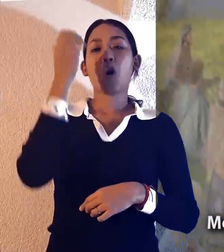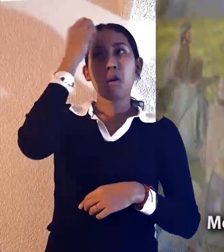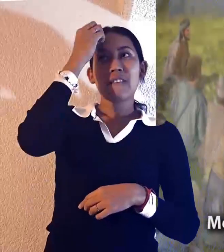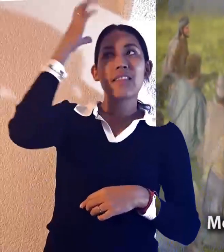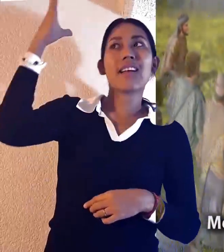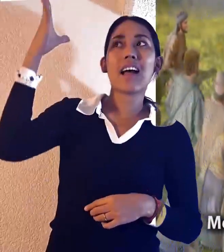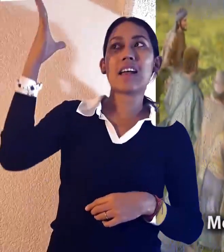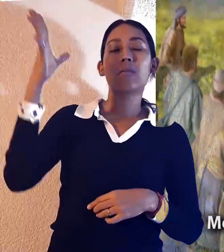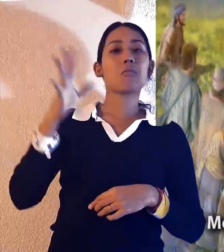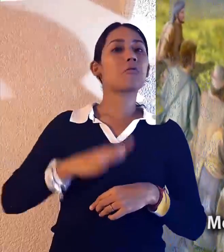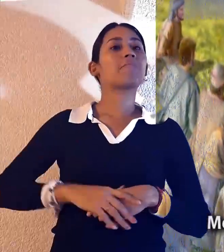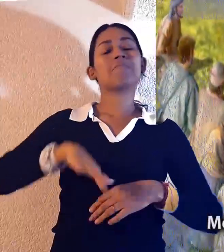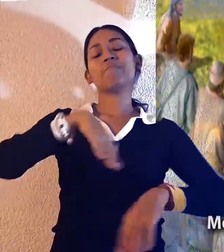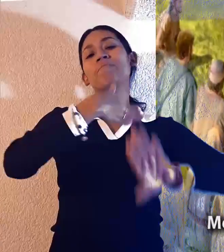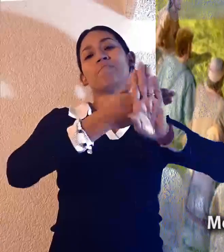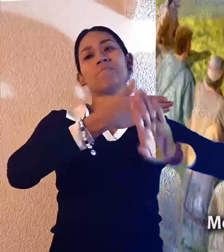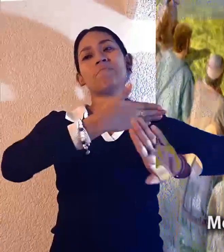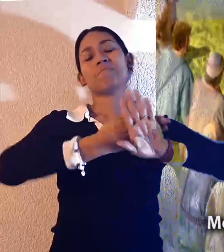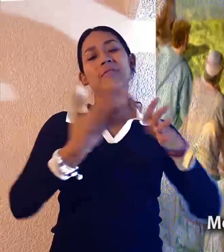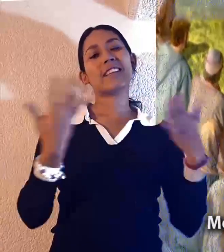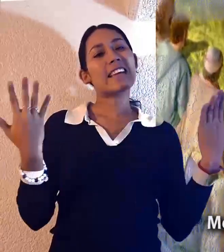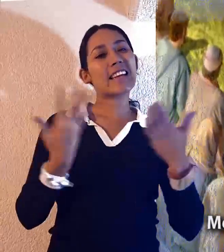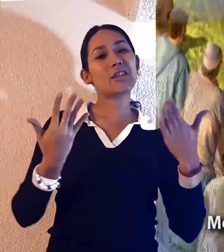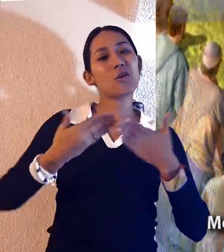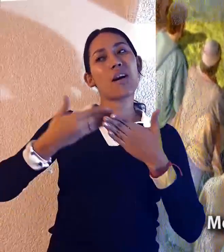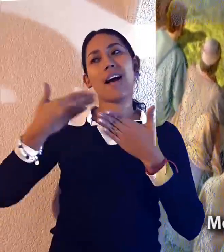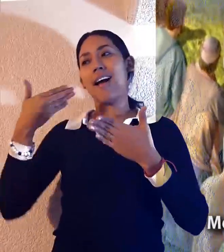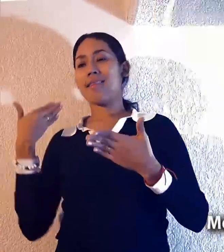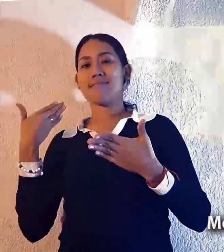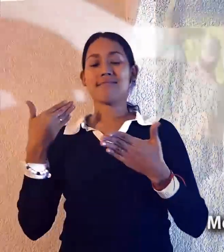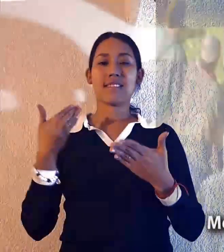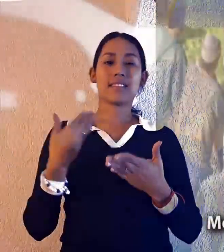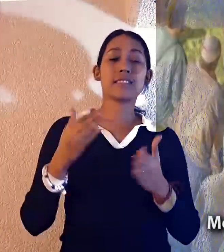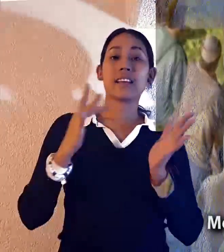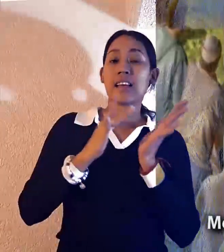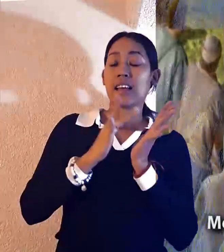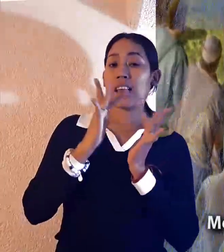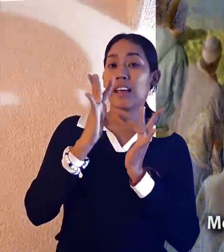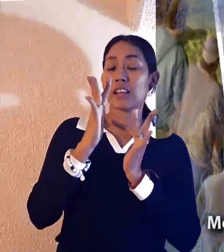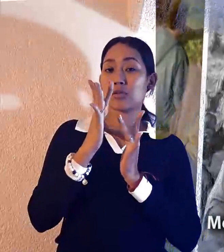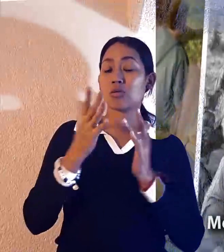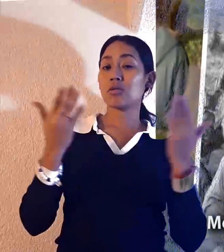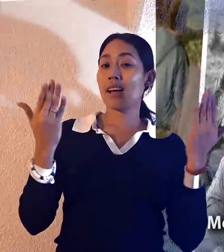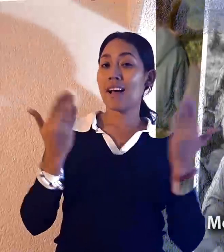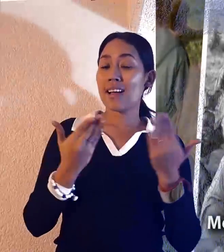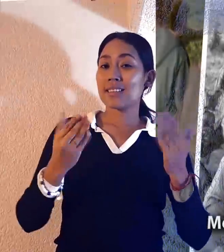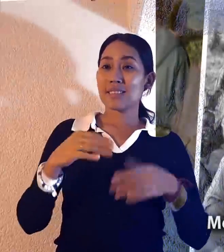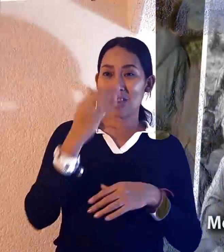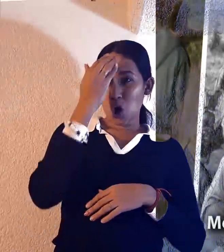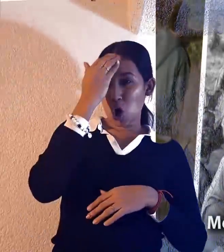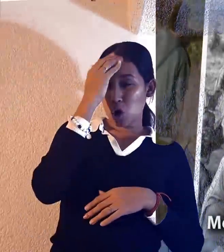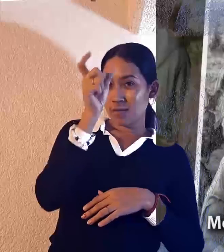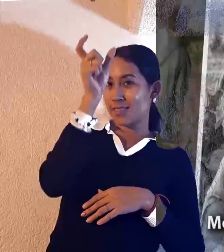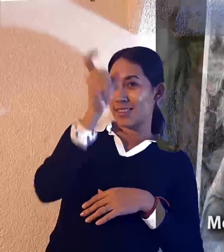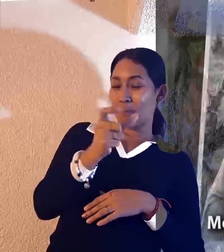Jesús plantea de una manera directa la necesidad de superar las falsas actitudes